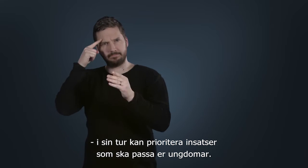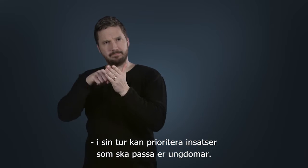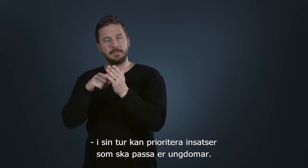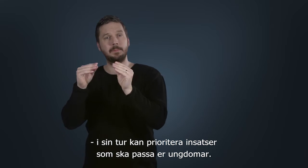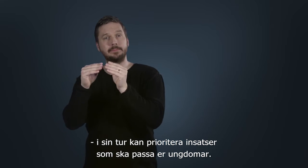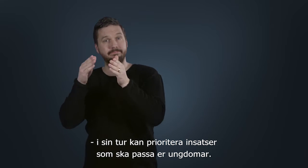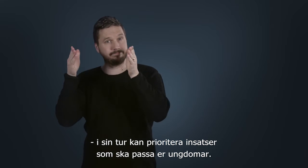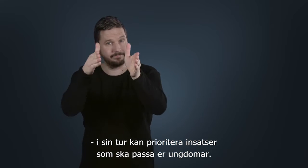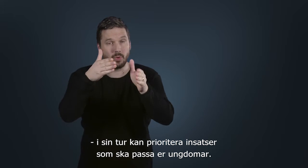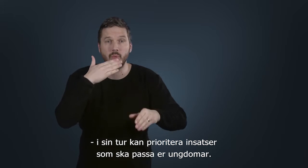er ungdomar.